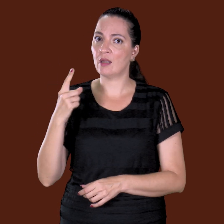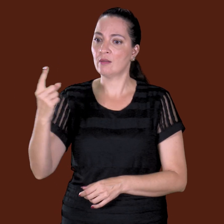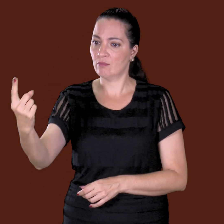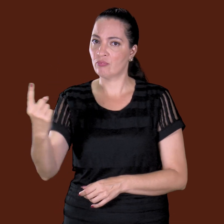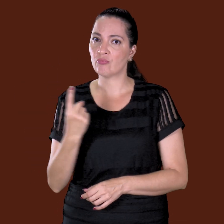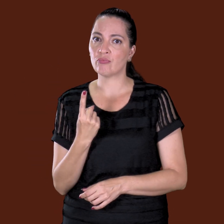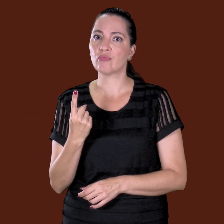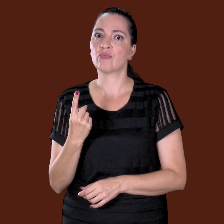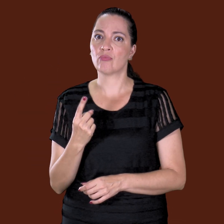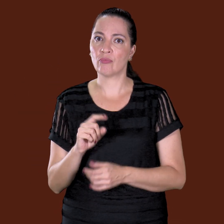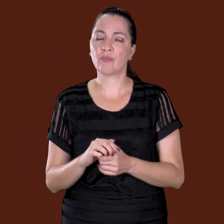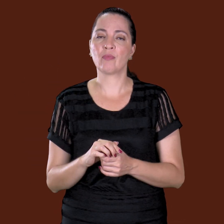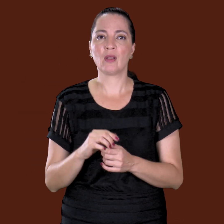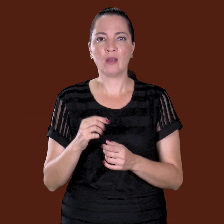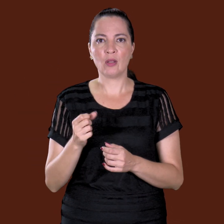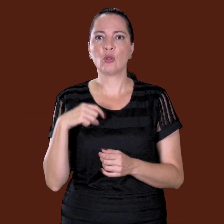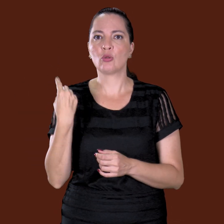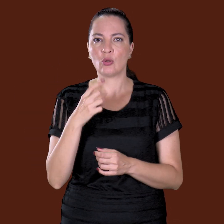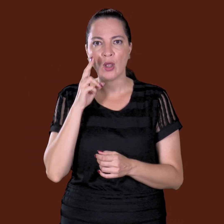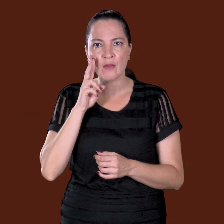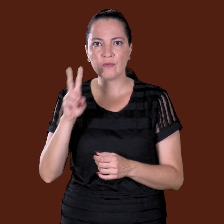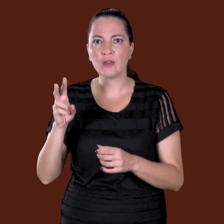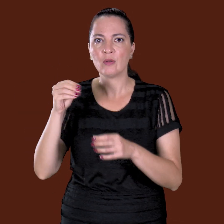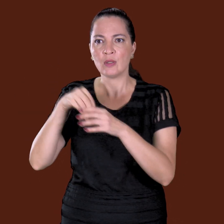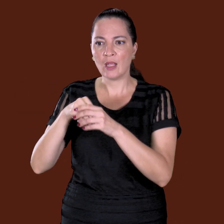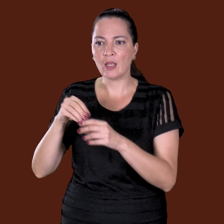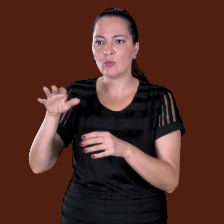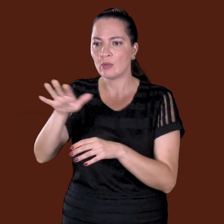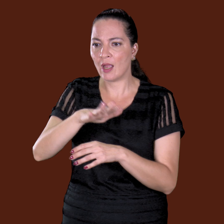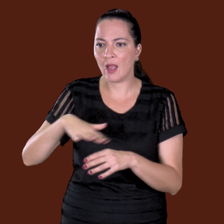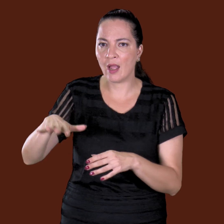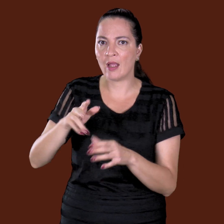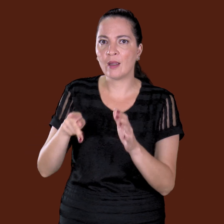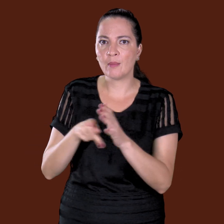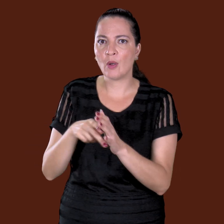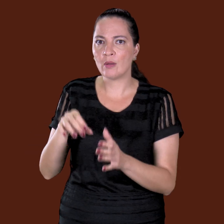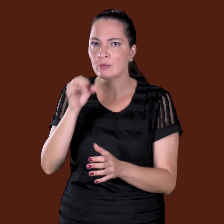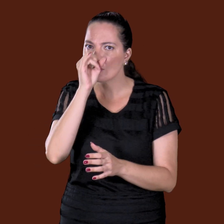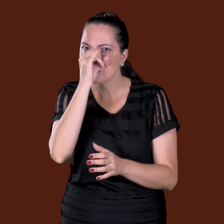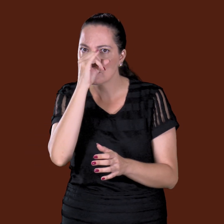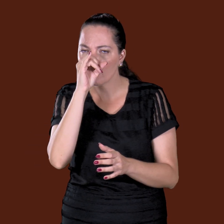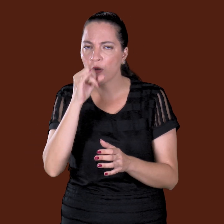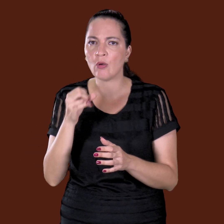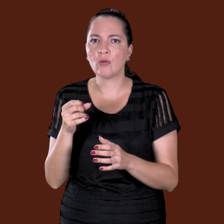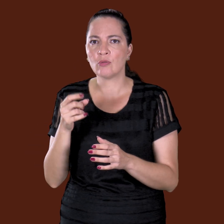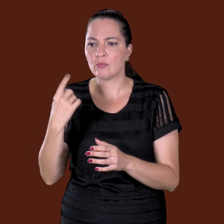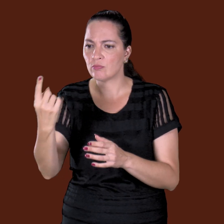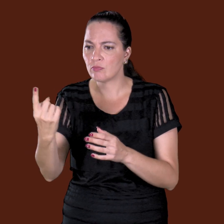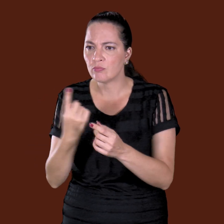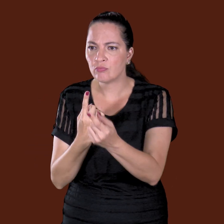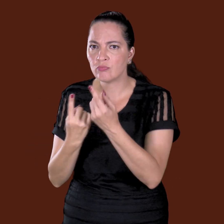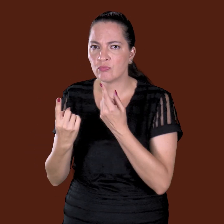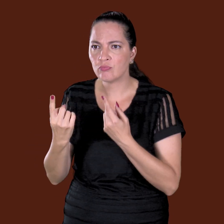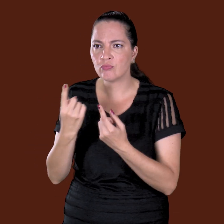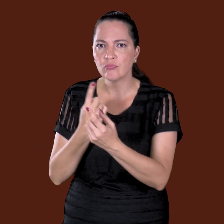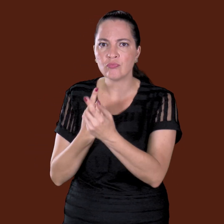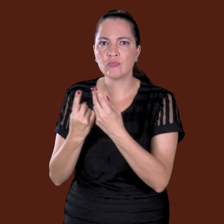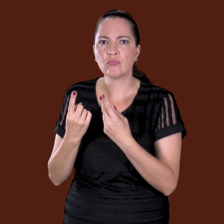Aí ele falou, é, nós íamos lá dentro do chiqueiro, eles entram dentro do morro, do paredão lá de onde,